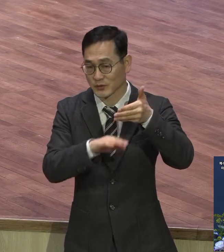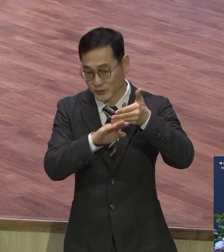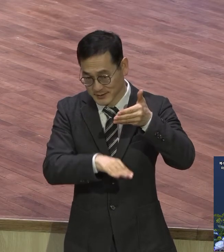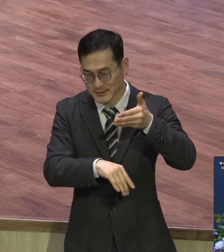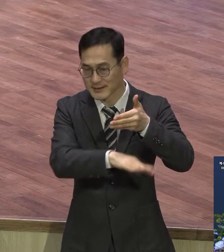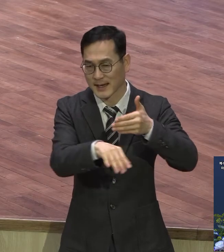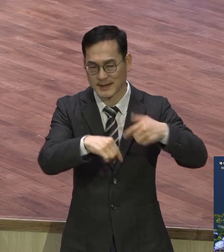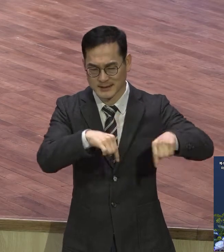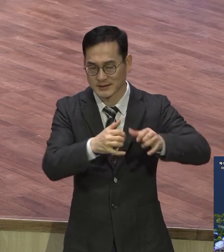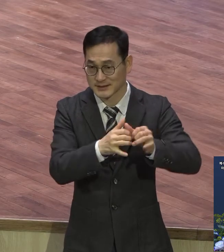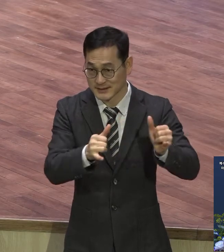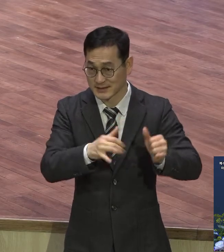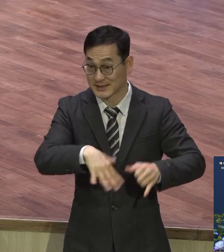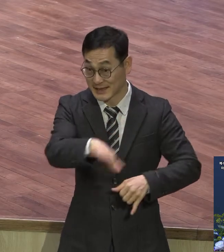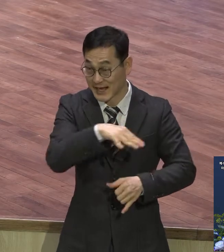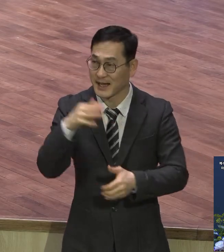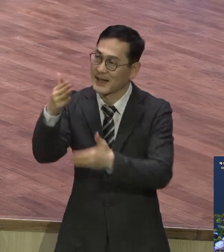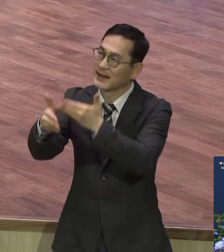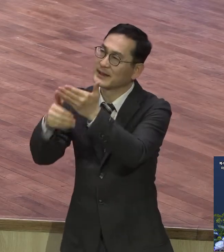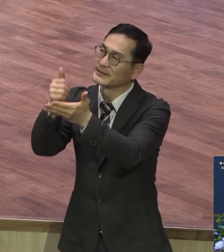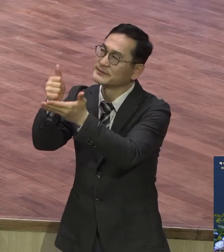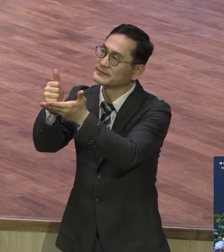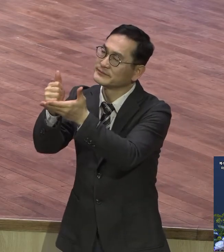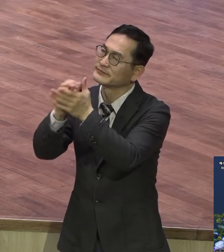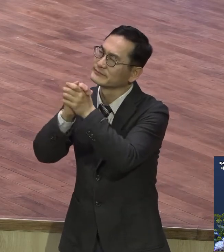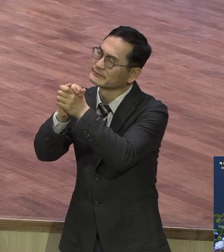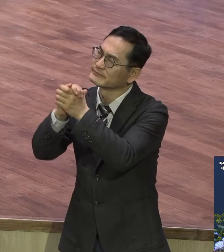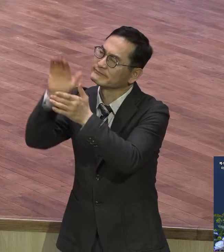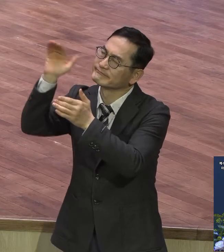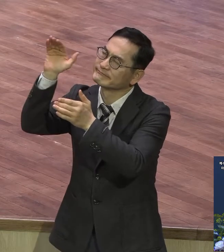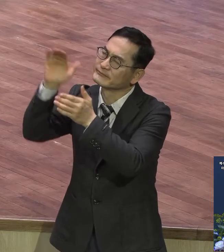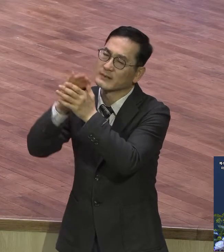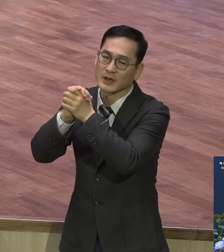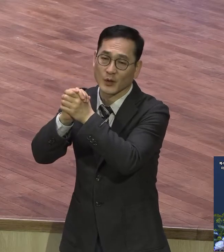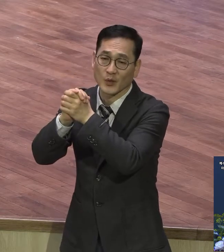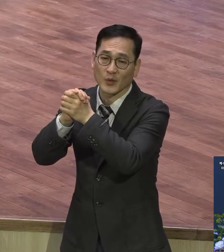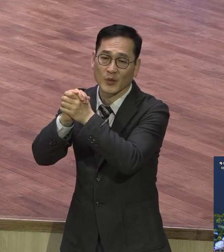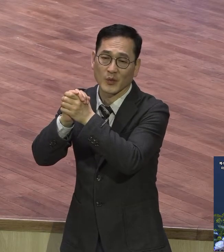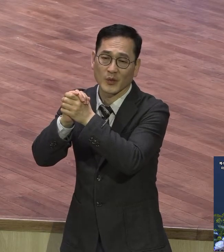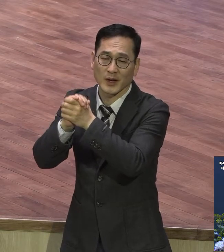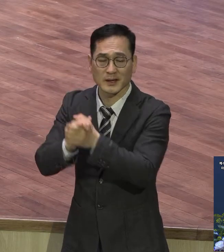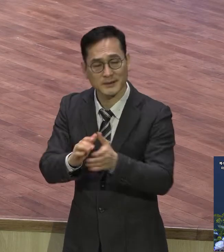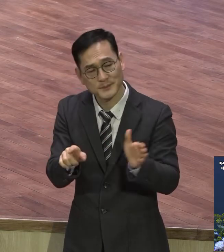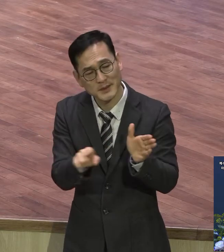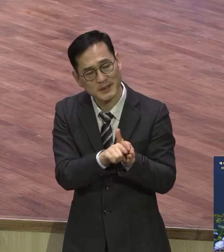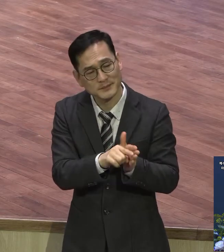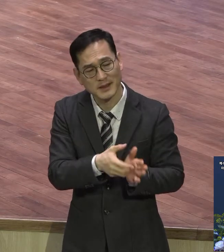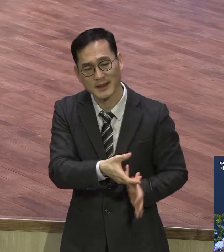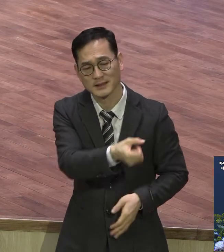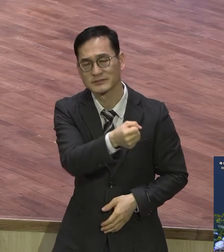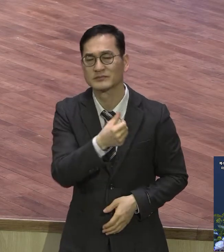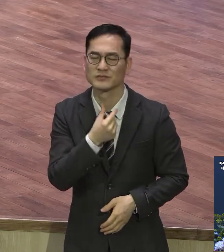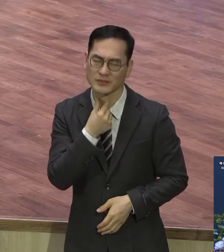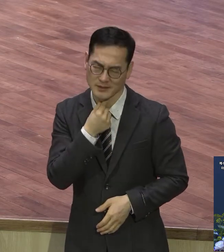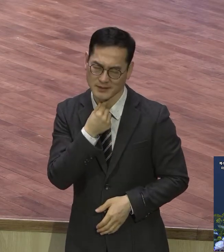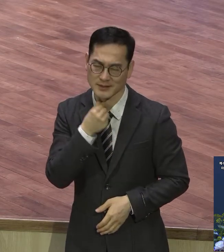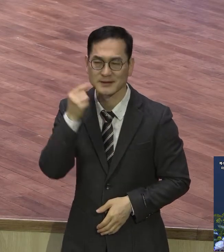하나님 앞에 전능자 하나님 앞에 기도하는 그런 신앙을 가졌으면 좋겠다. 우리가